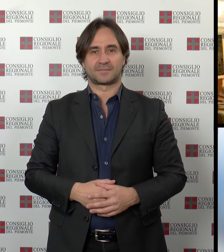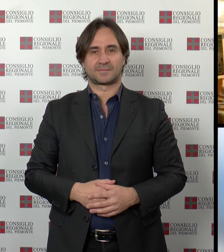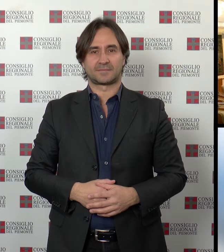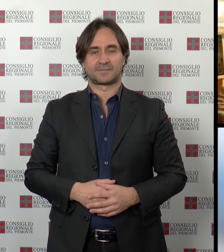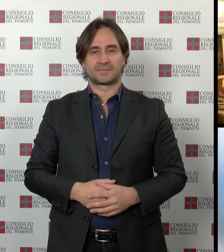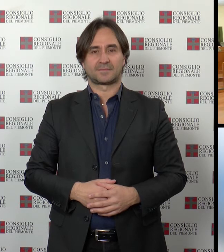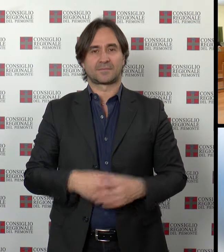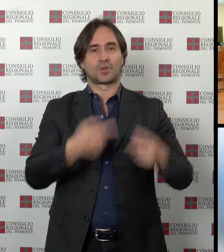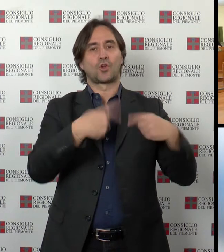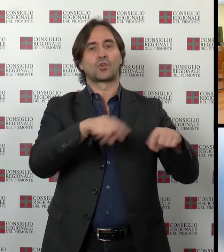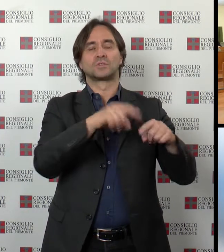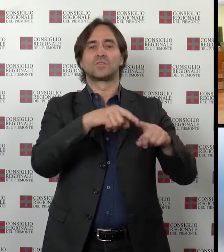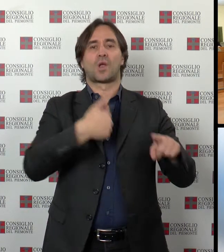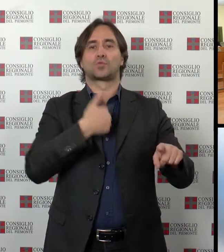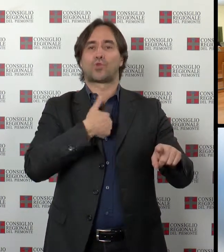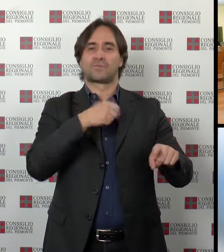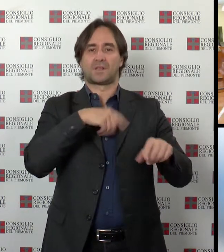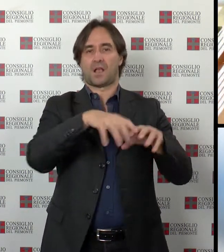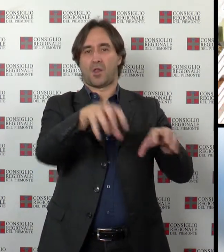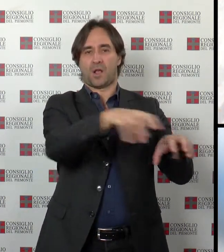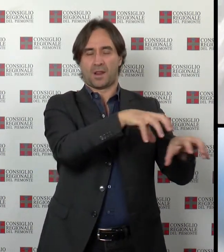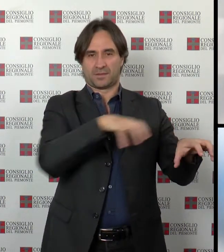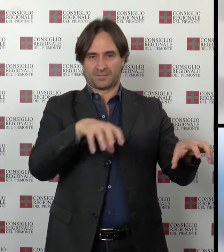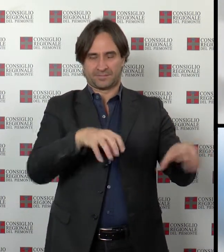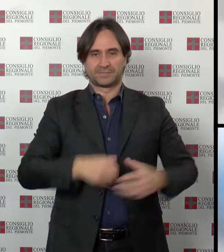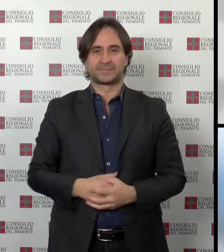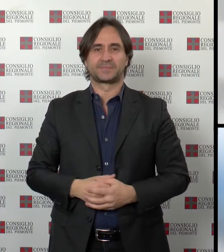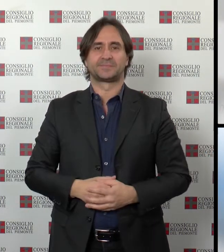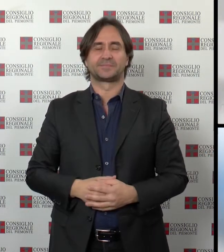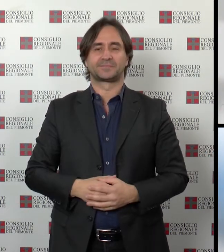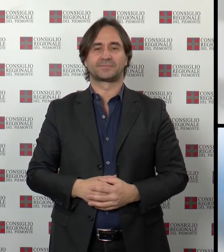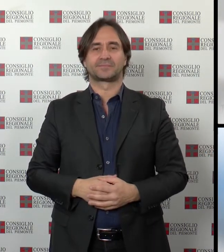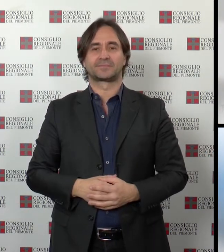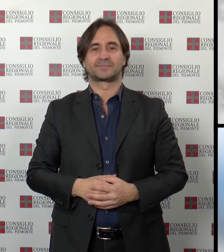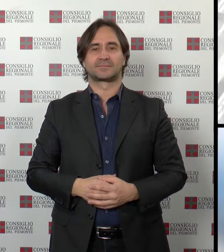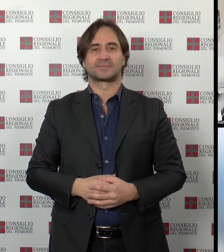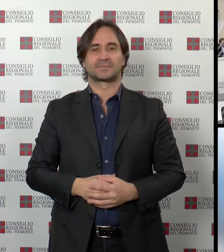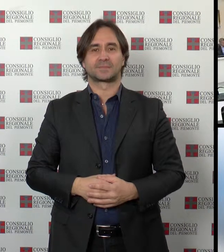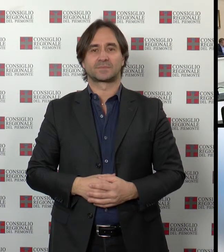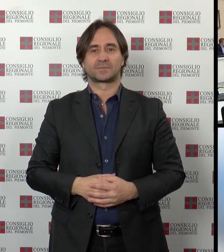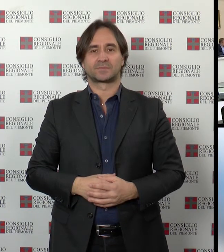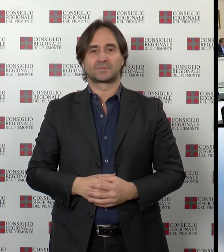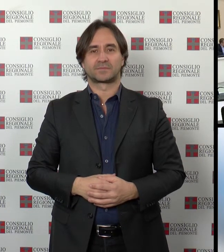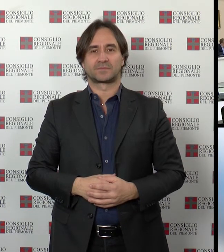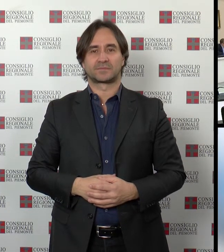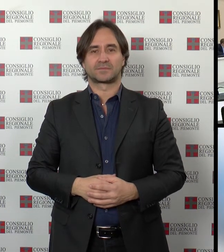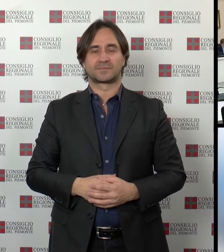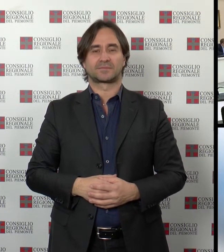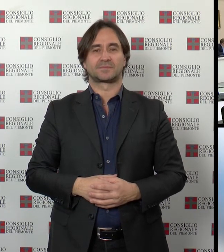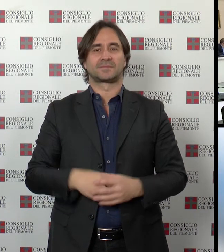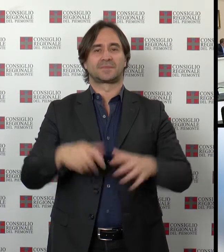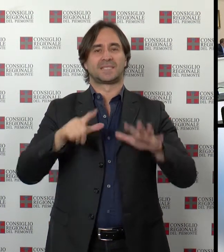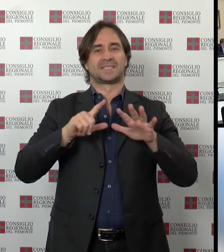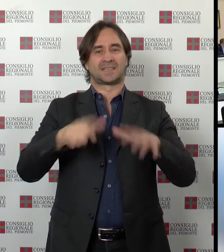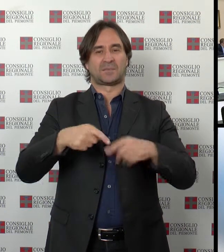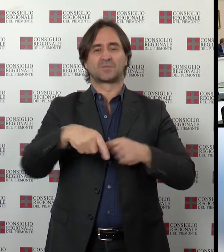Consiglio delle Autonomie Locali Sette giorni in Consiglio In settimana